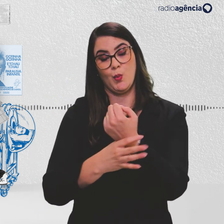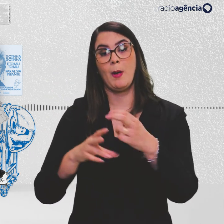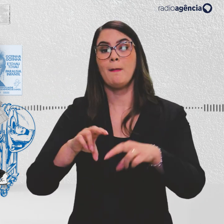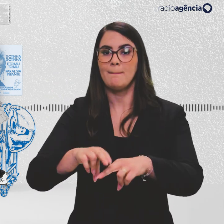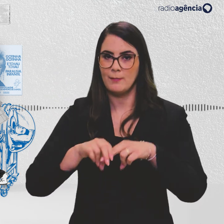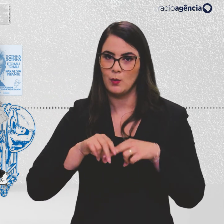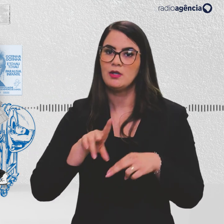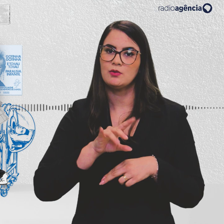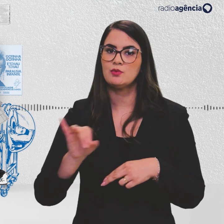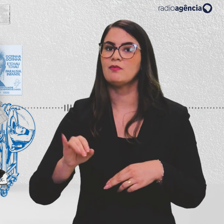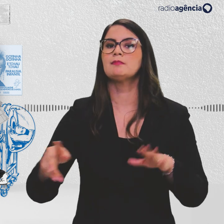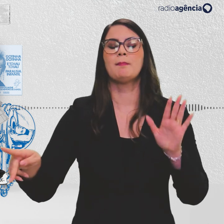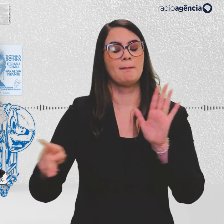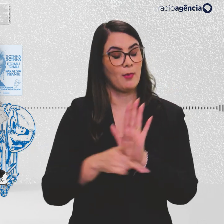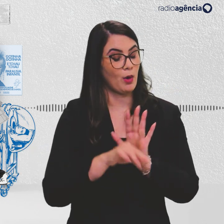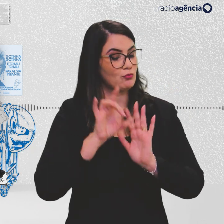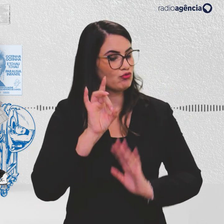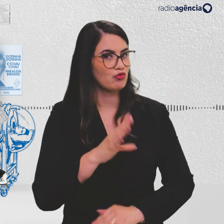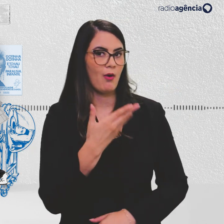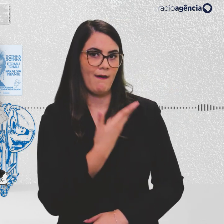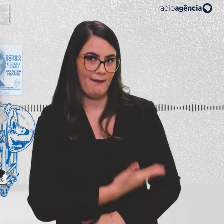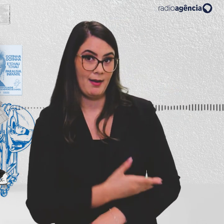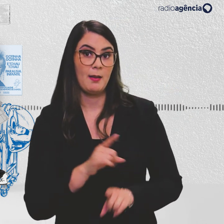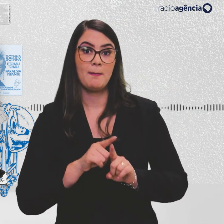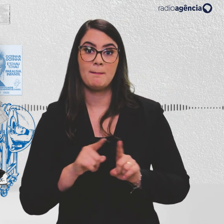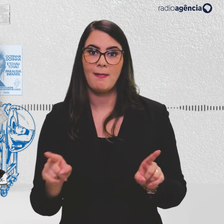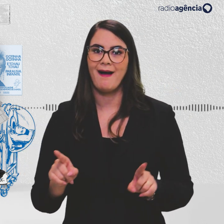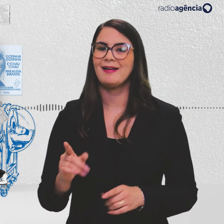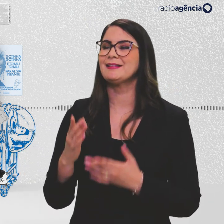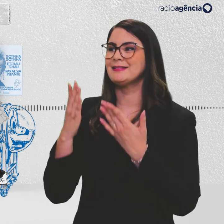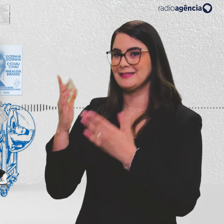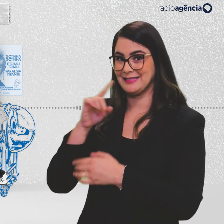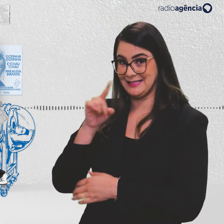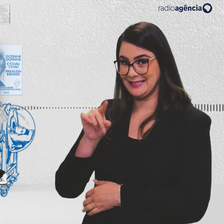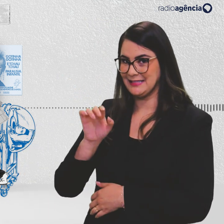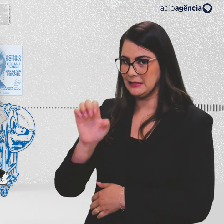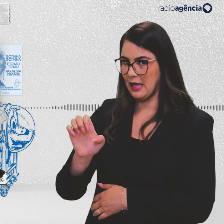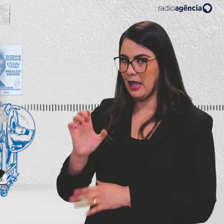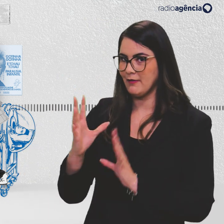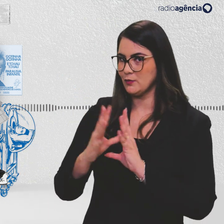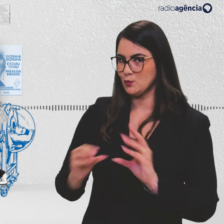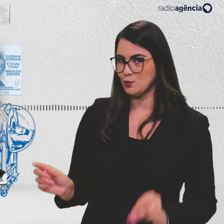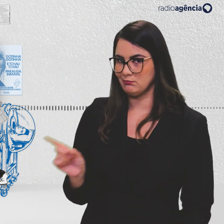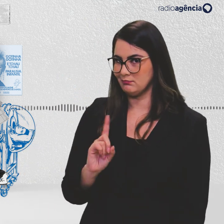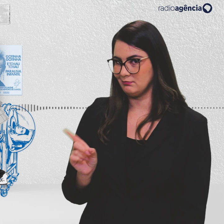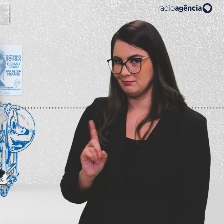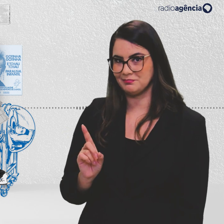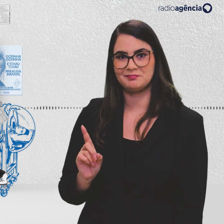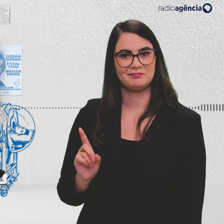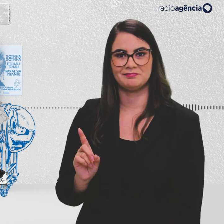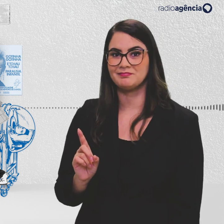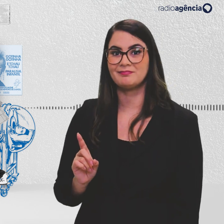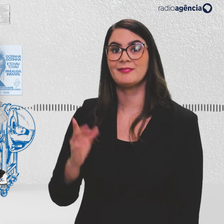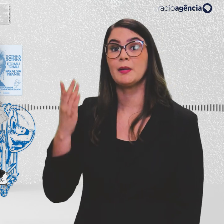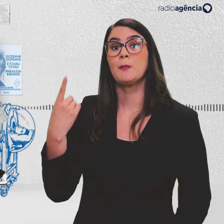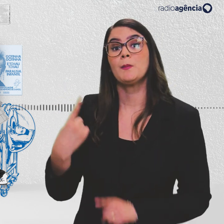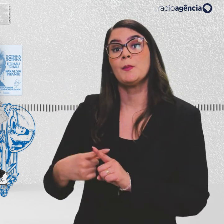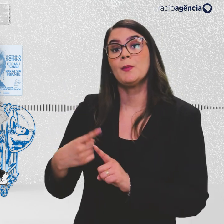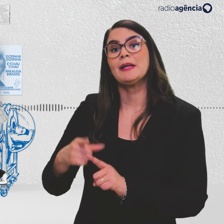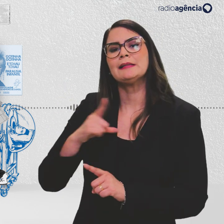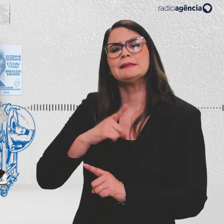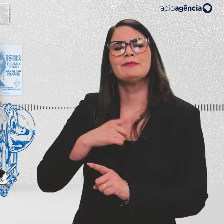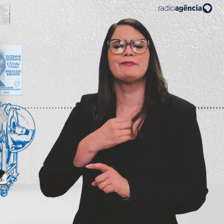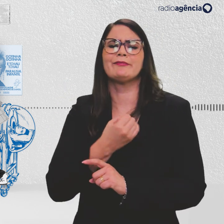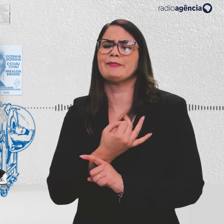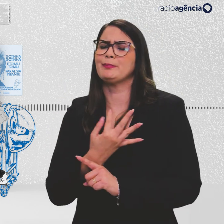isso, vai se tornar exclusiva. Mas o Zé Gotinha, ah, esse não deve sair de cena tão cedo. Até porque tem